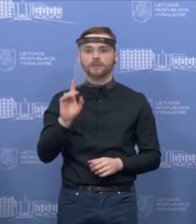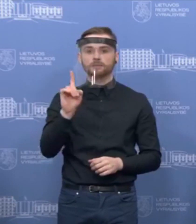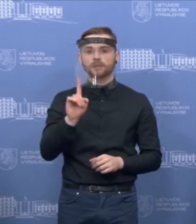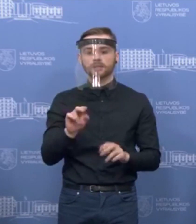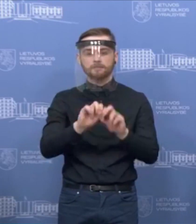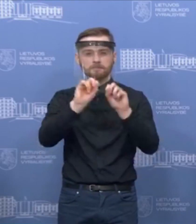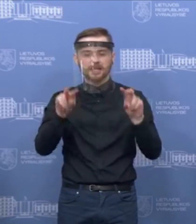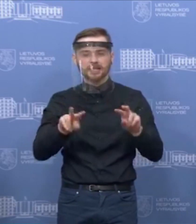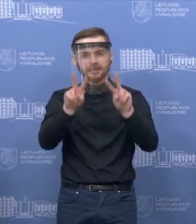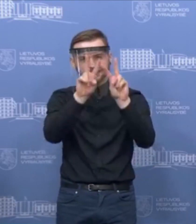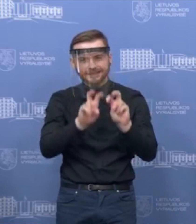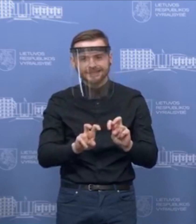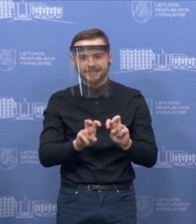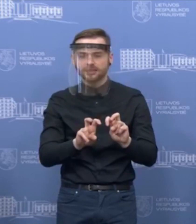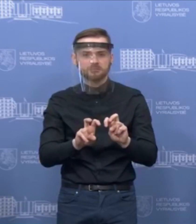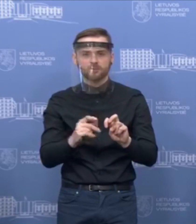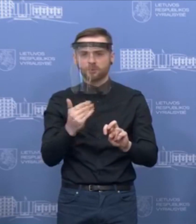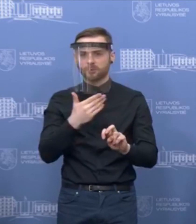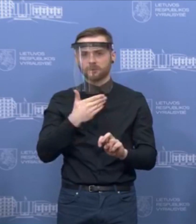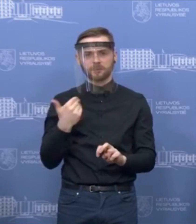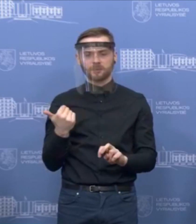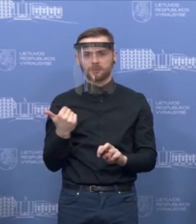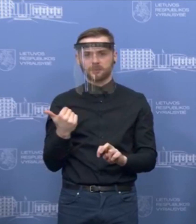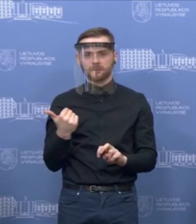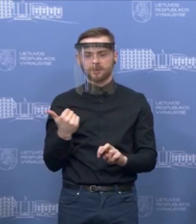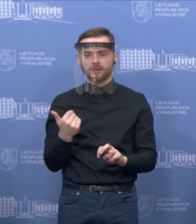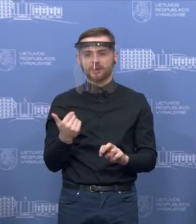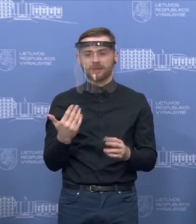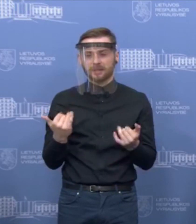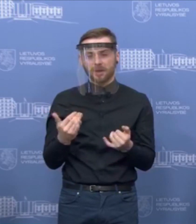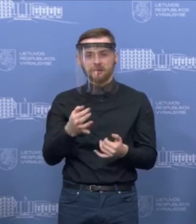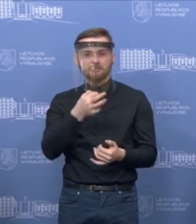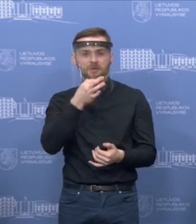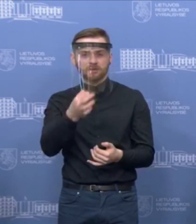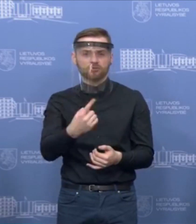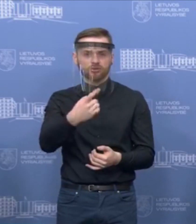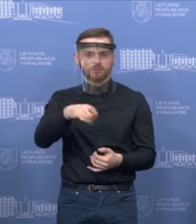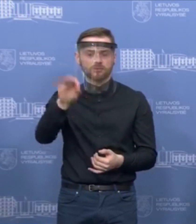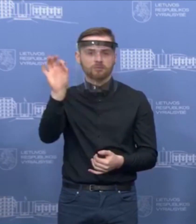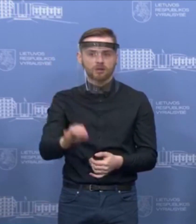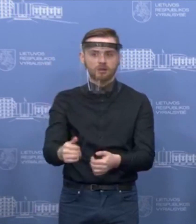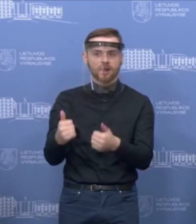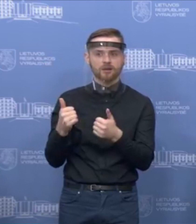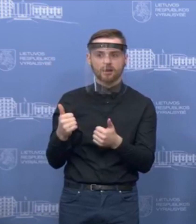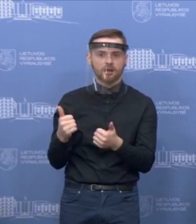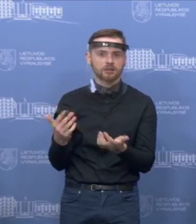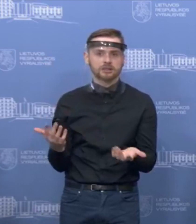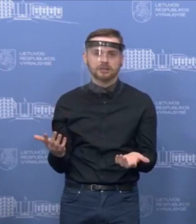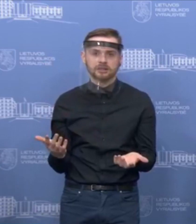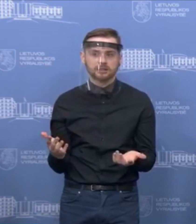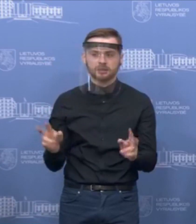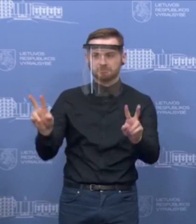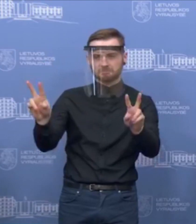tyrimų, kurie būtų placebo kontroliuojami. Todėl pasakyti, kad jis tikrai veikia, kol kas mes tą